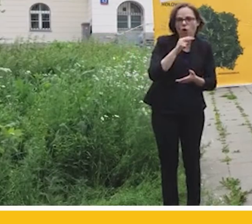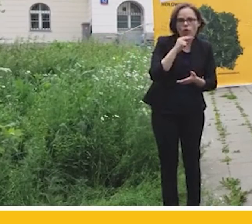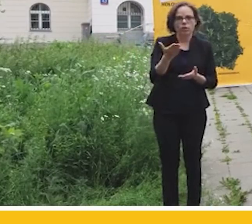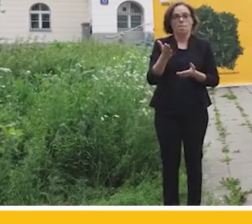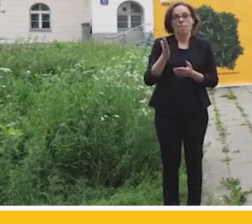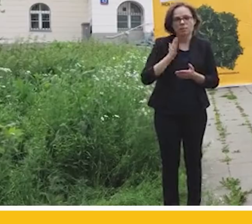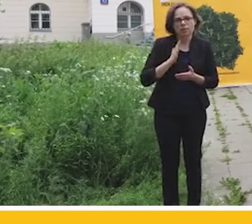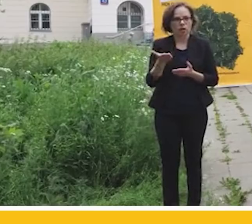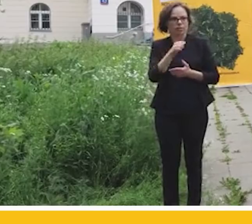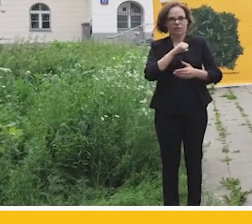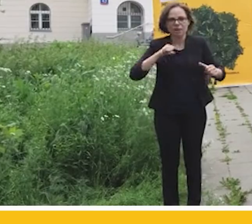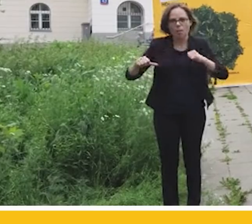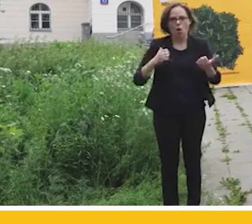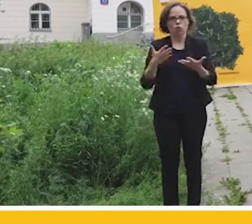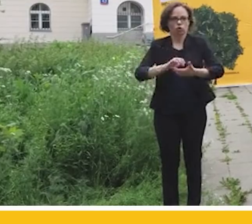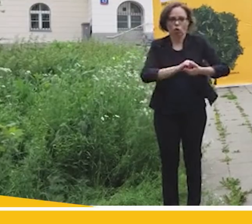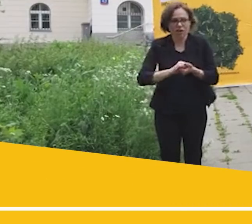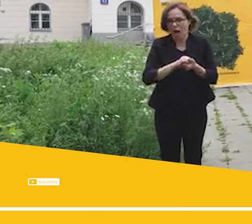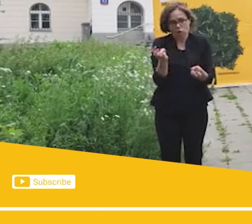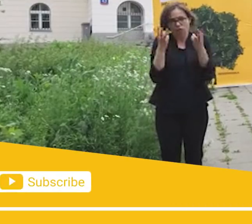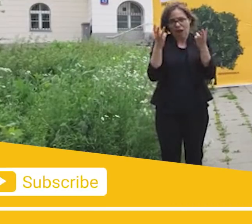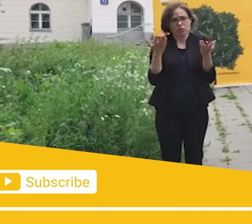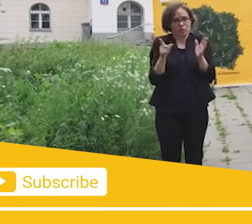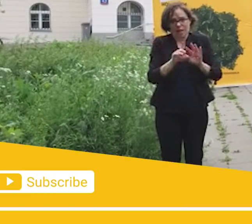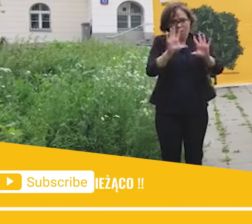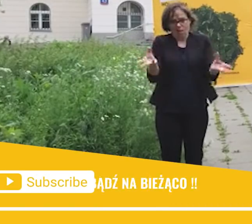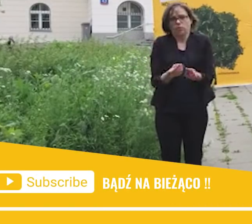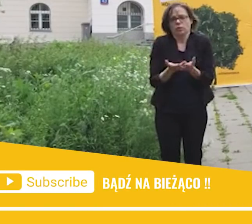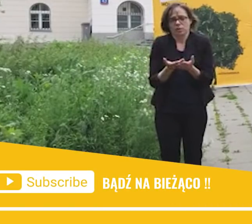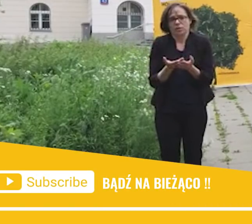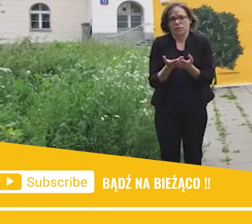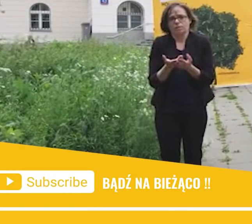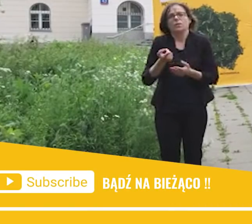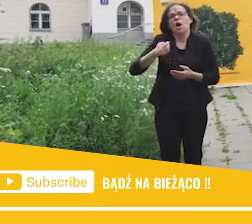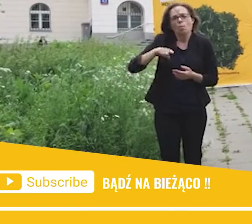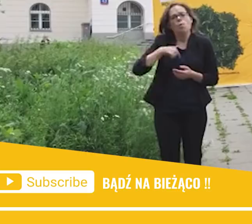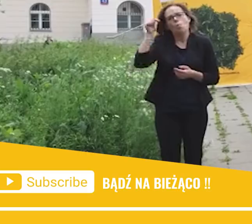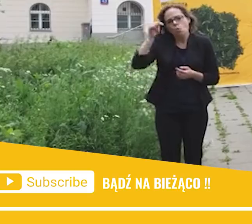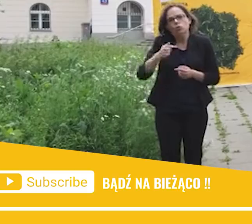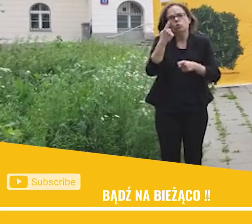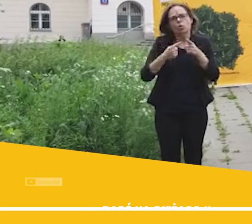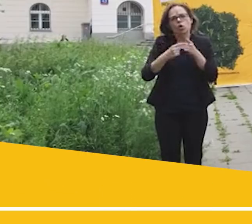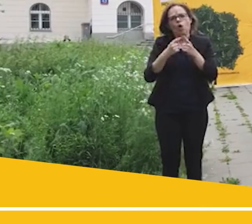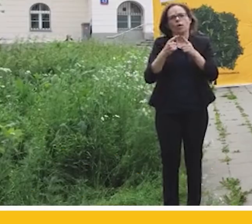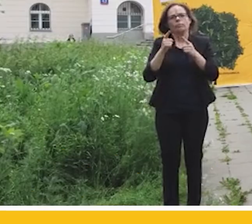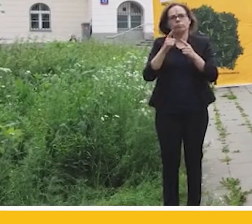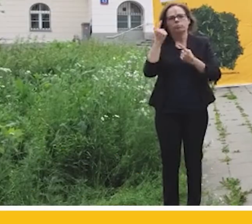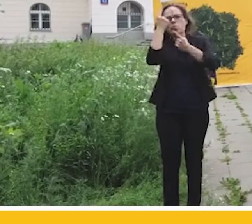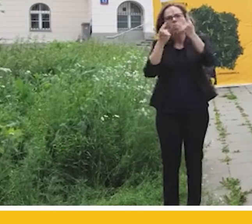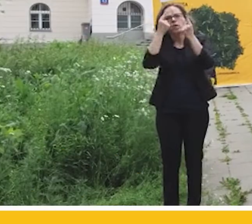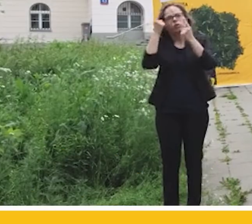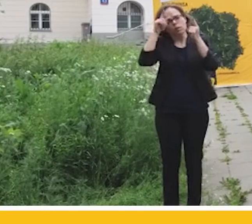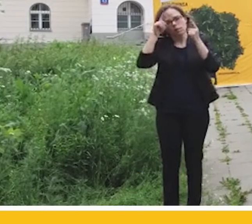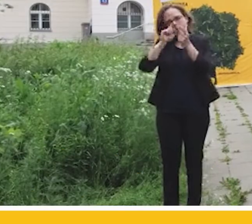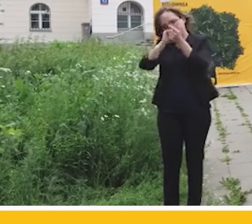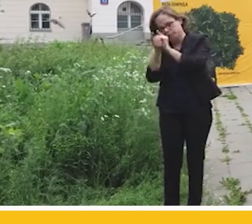Solidarności jest tak samo ważna dla nas wszystkich. My musimy po prostu chyba, tak mi się wydaje, odczadzić od tej osi sporu